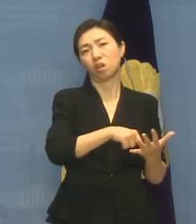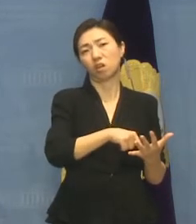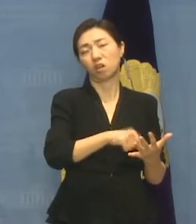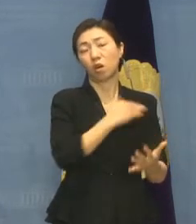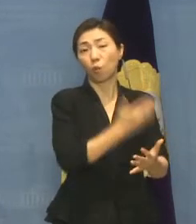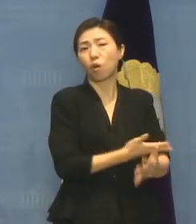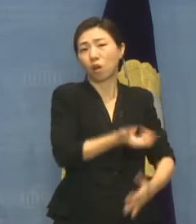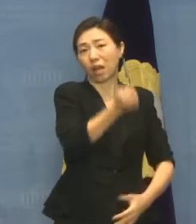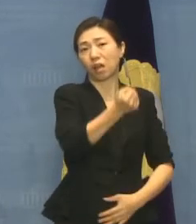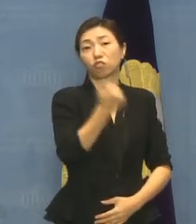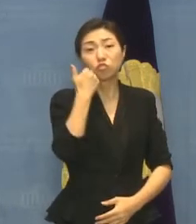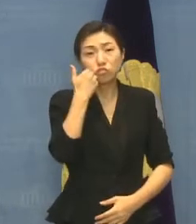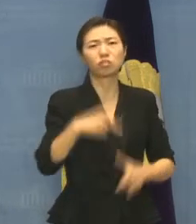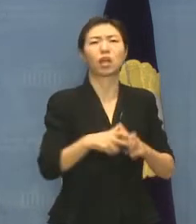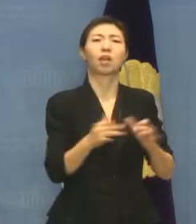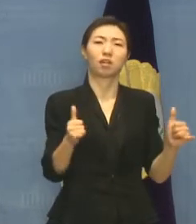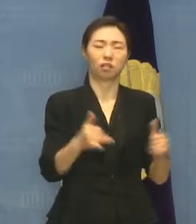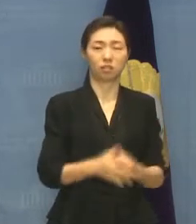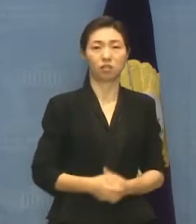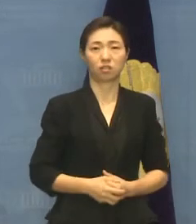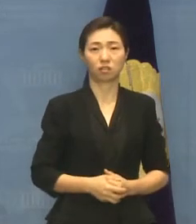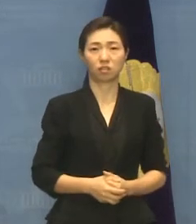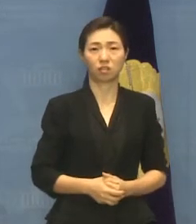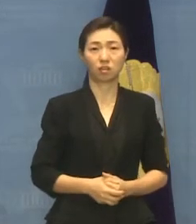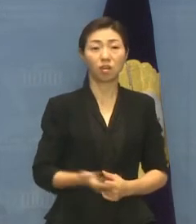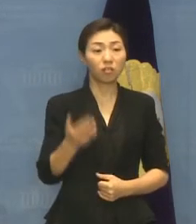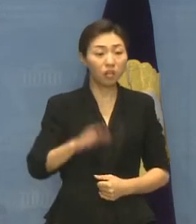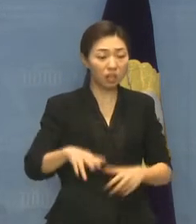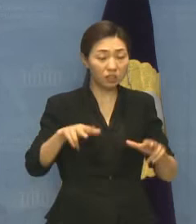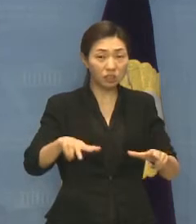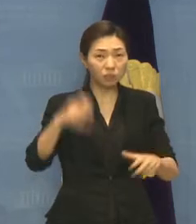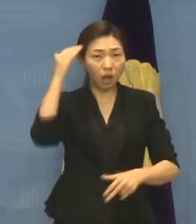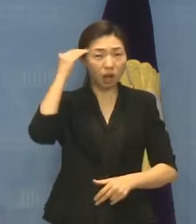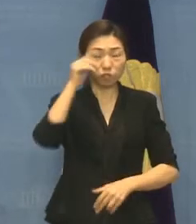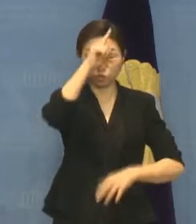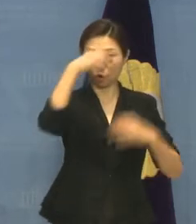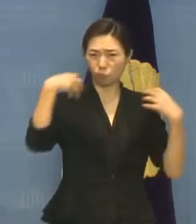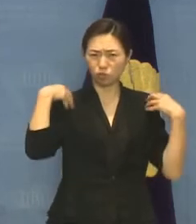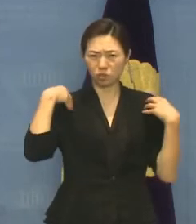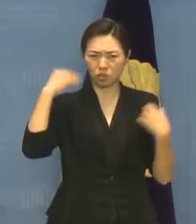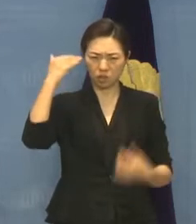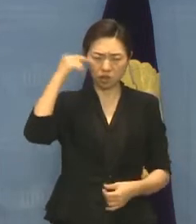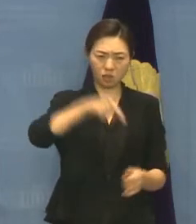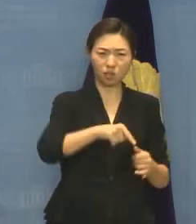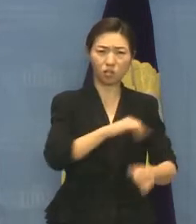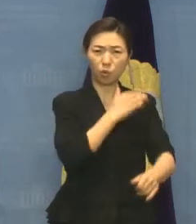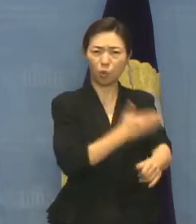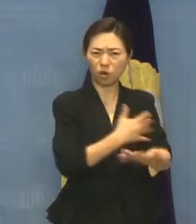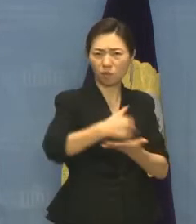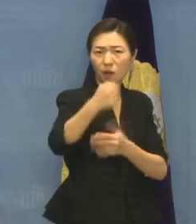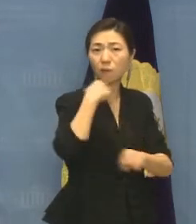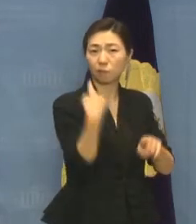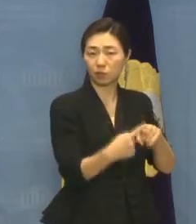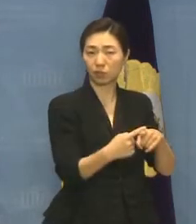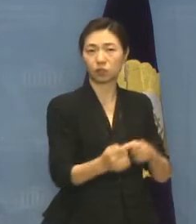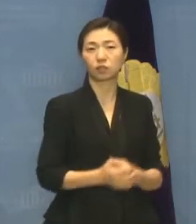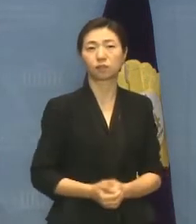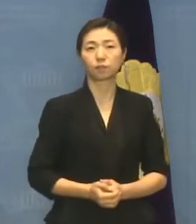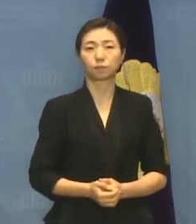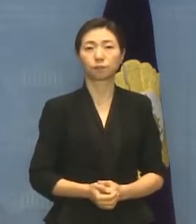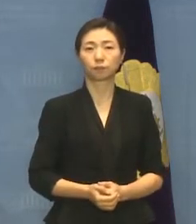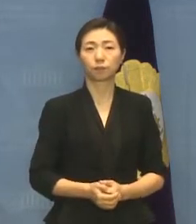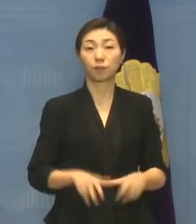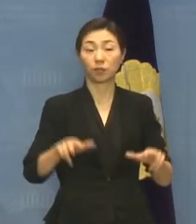권리는 침해당하고 있으며 이것을 당장 중단하십시오. 차별과 낙인 협의를